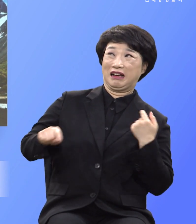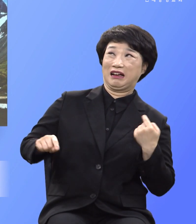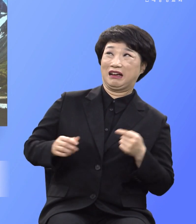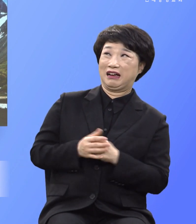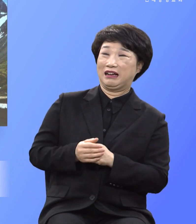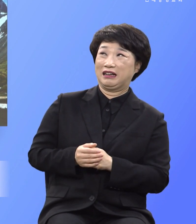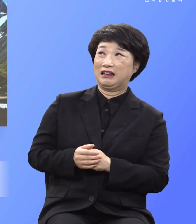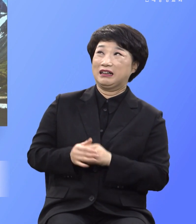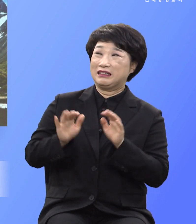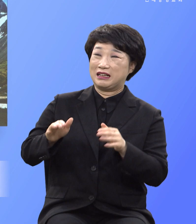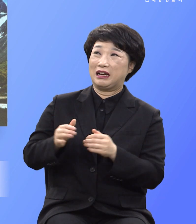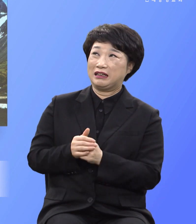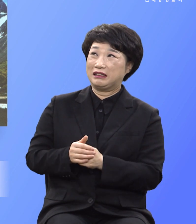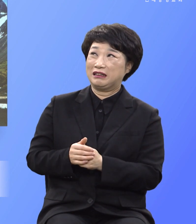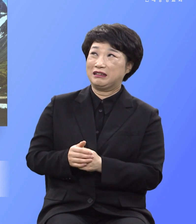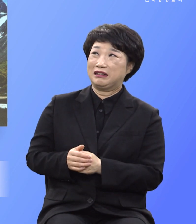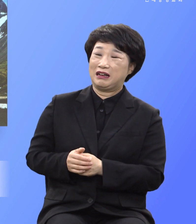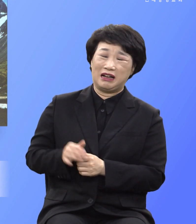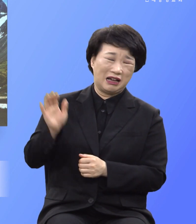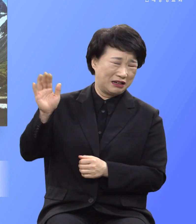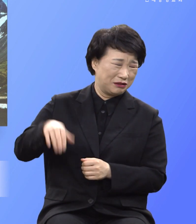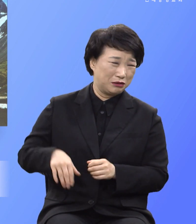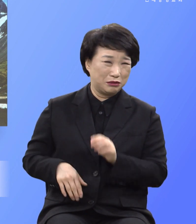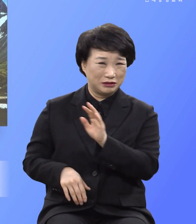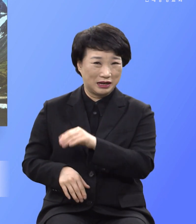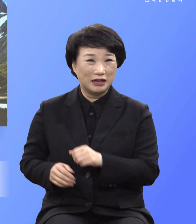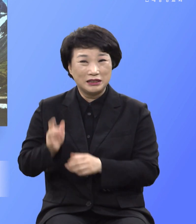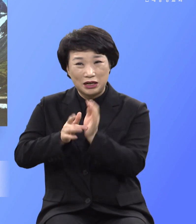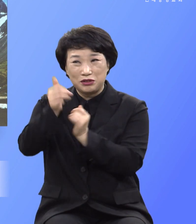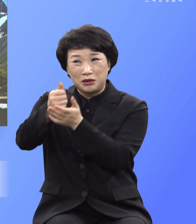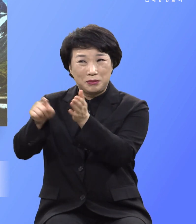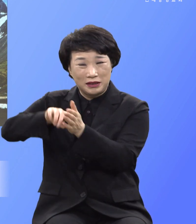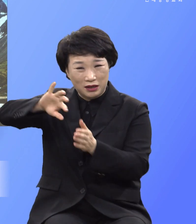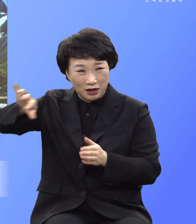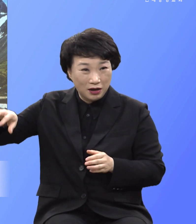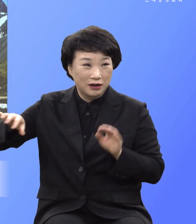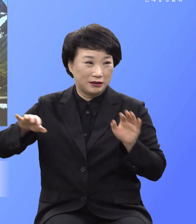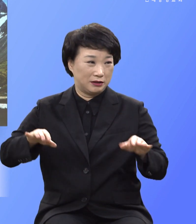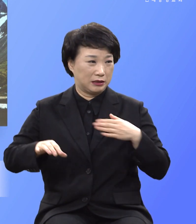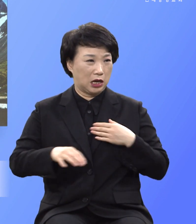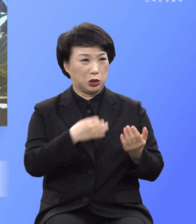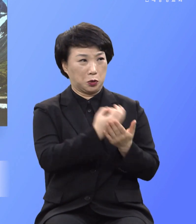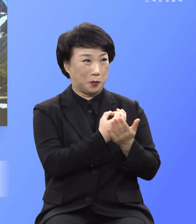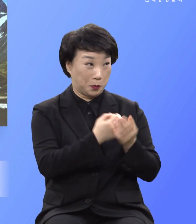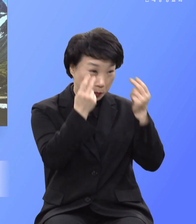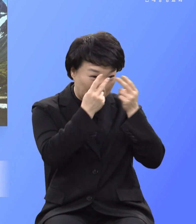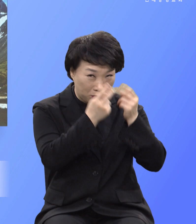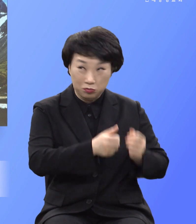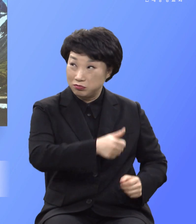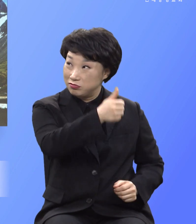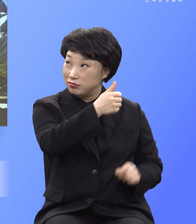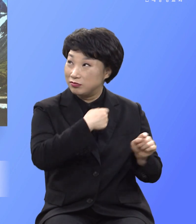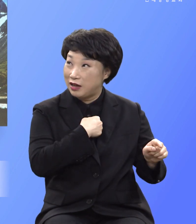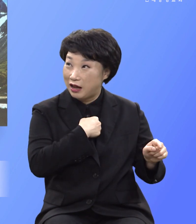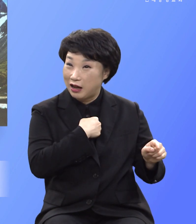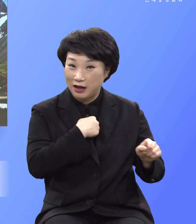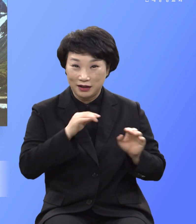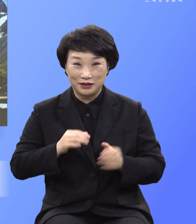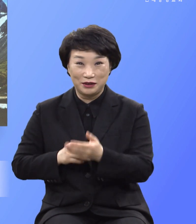아 그렇지 뭐니 뭐니 해도 예수 믿는 것보다는 돈 벌어야 되는데 뭐니 뭐니 해도